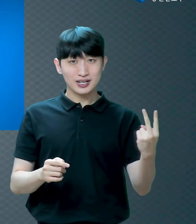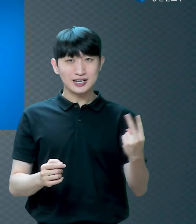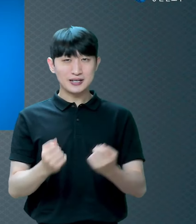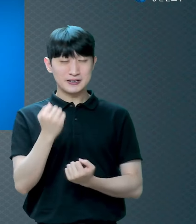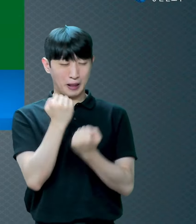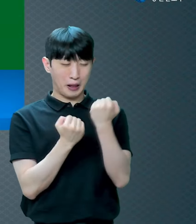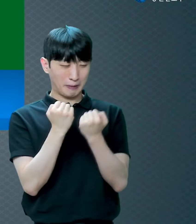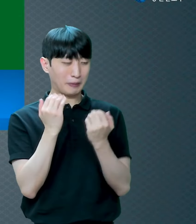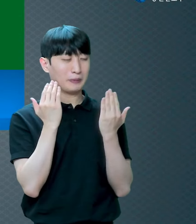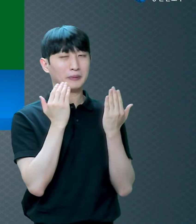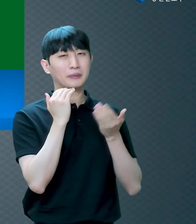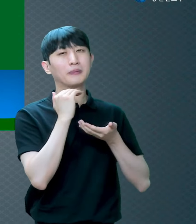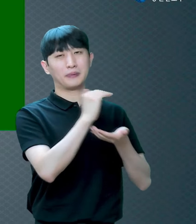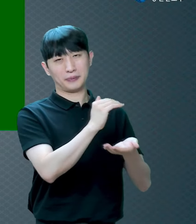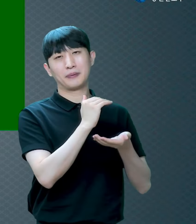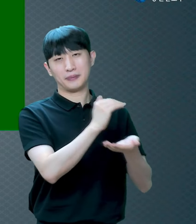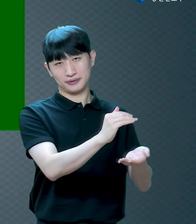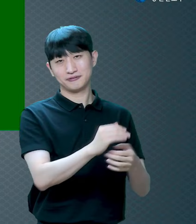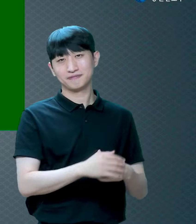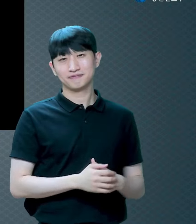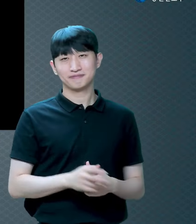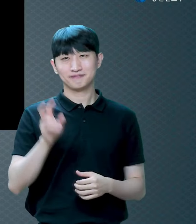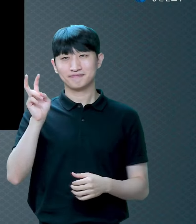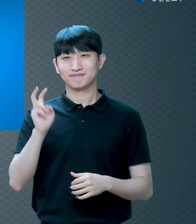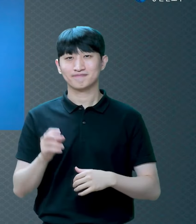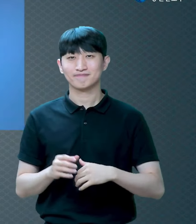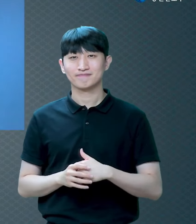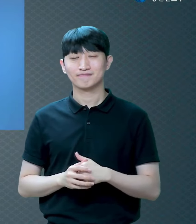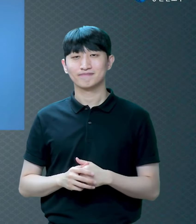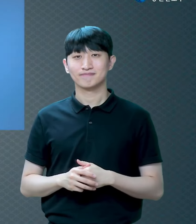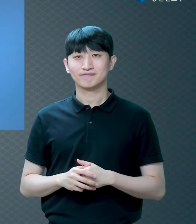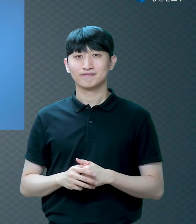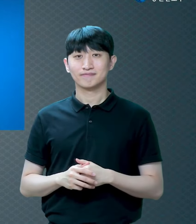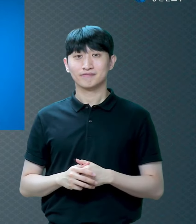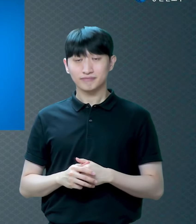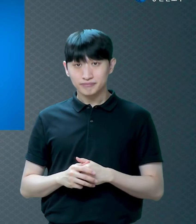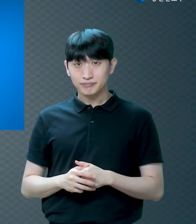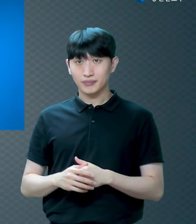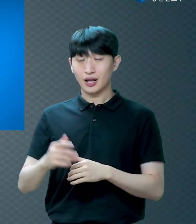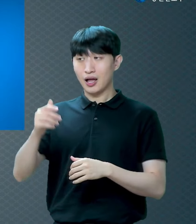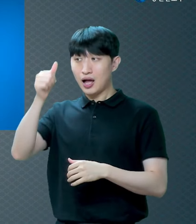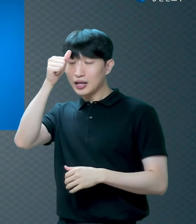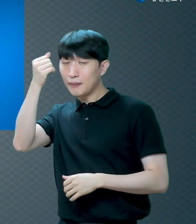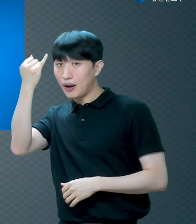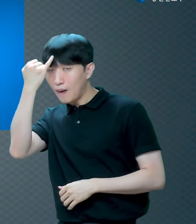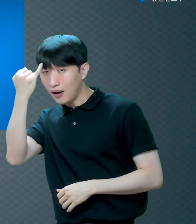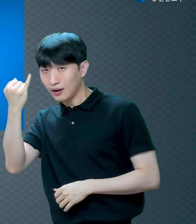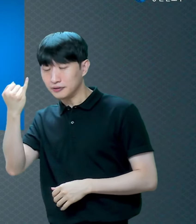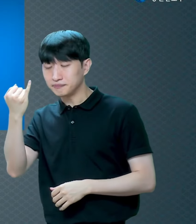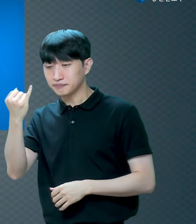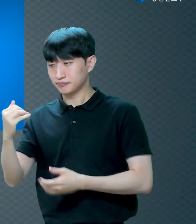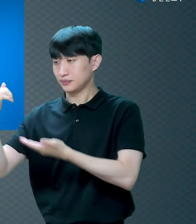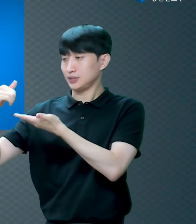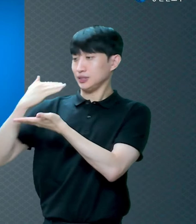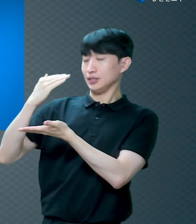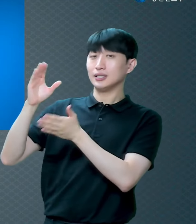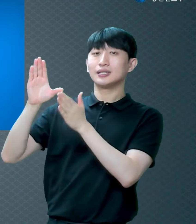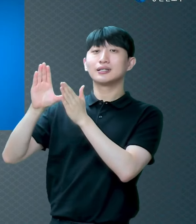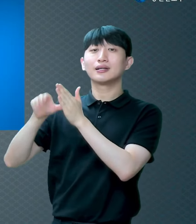아담과 하와를 쫓아내면서 그냥 쫓아낸 게 아니고요 창세기 3장 21절에 보면